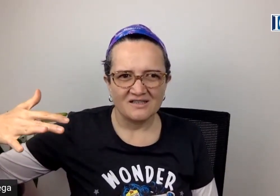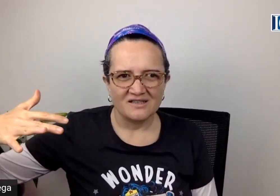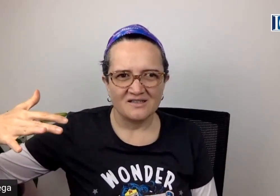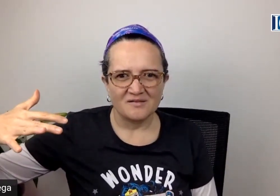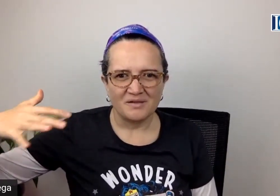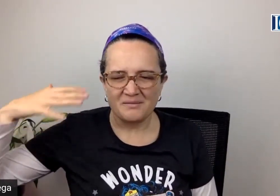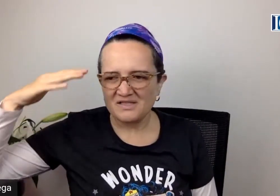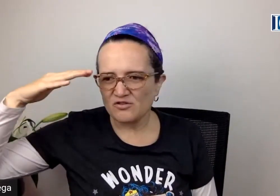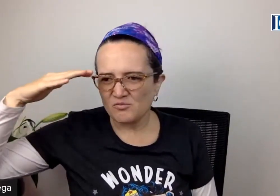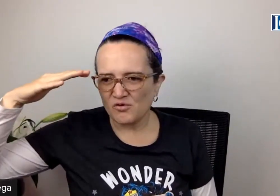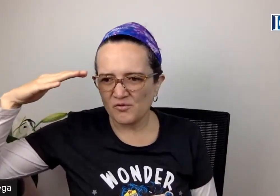para mí es como